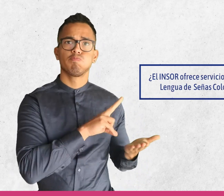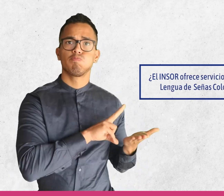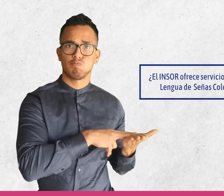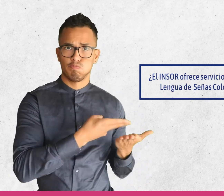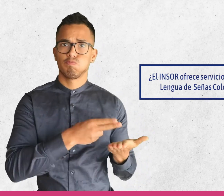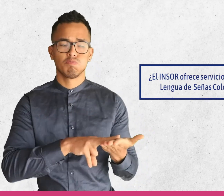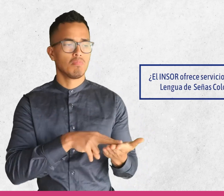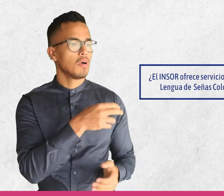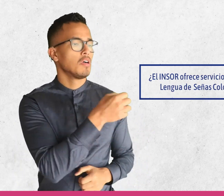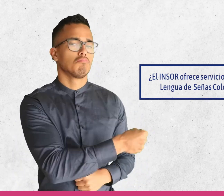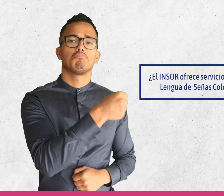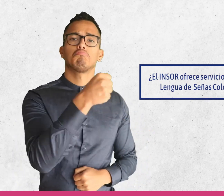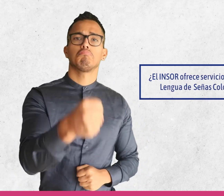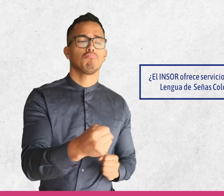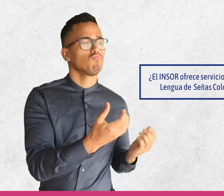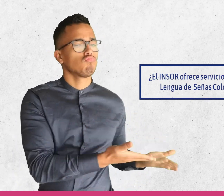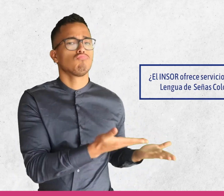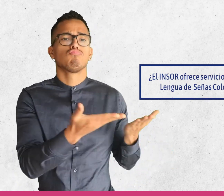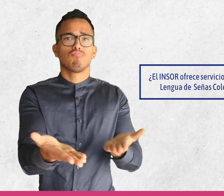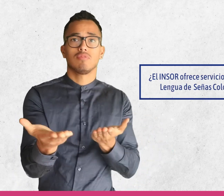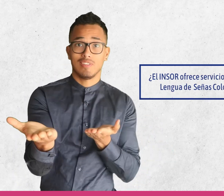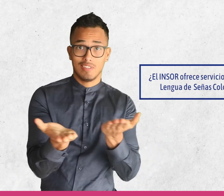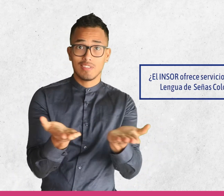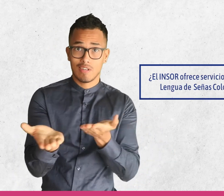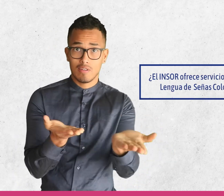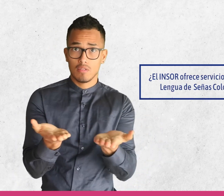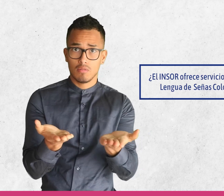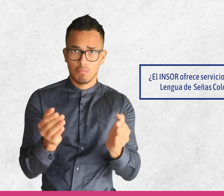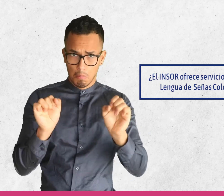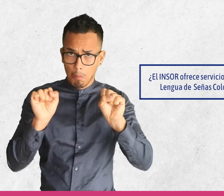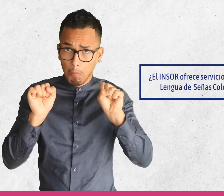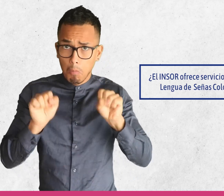¿El INSOR ofrece servicios de interpretación en lengua de señas colombiana-español?